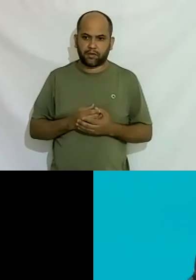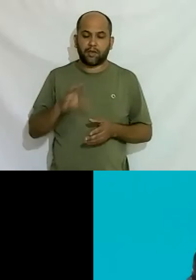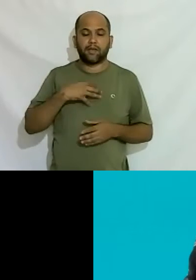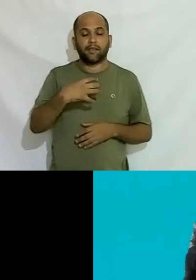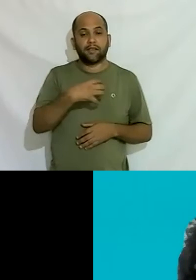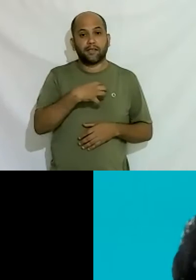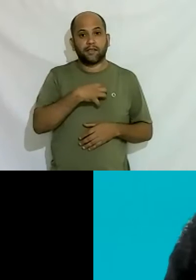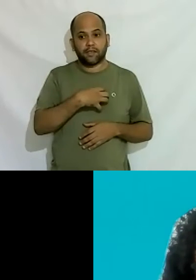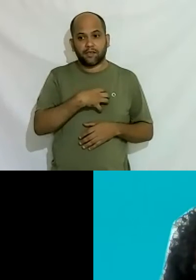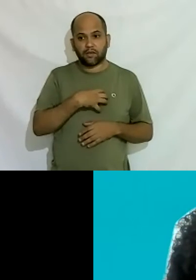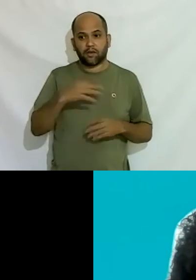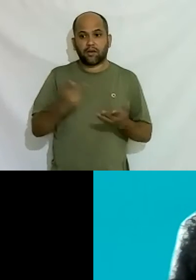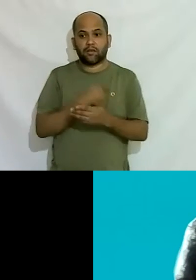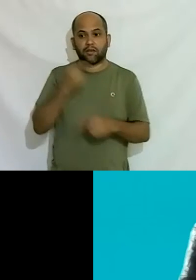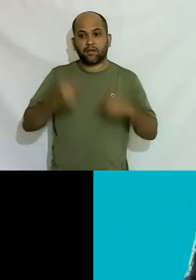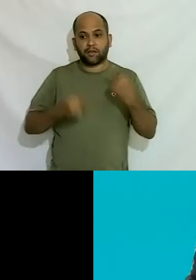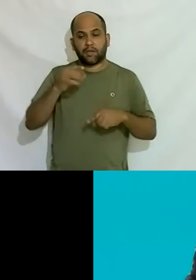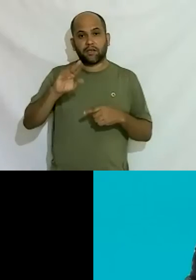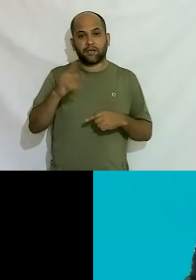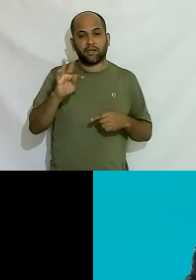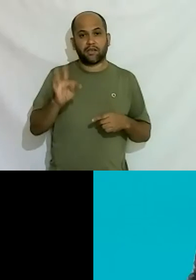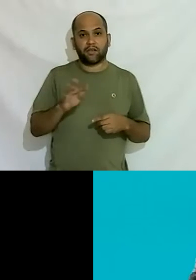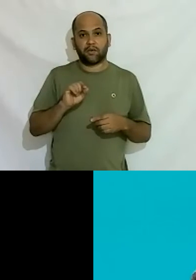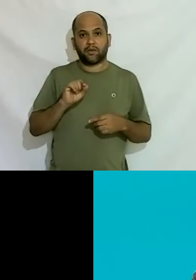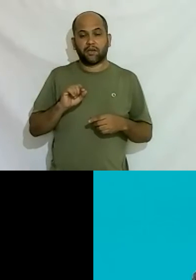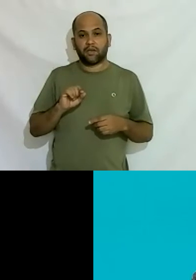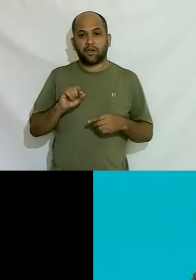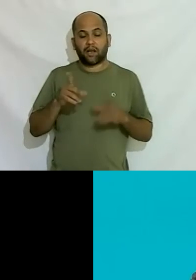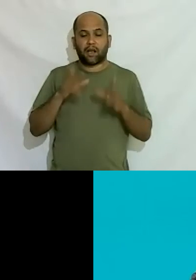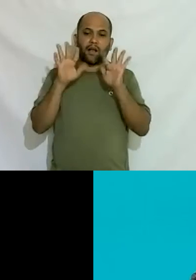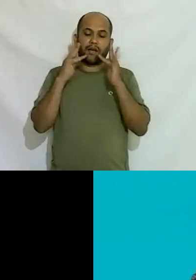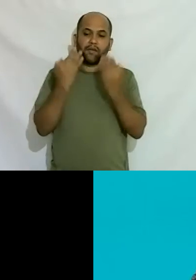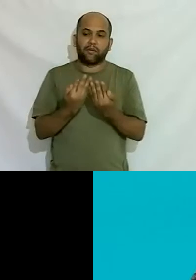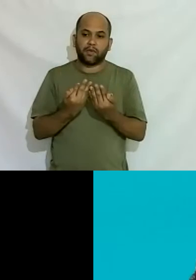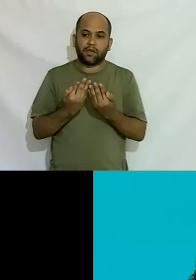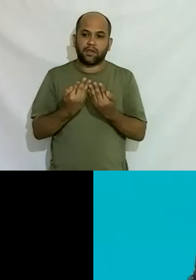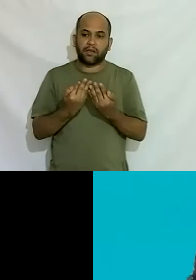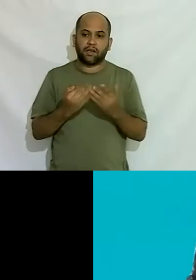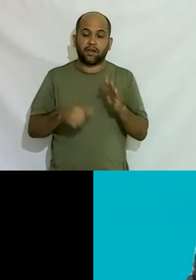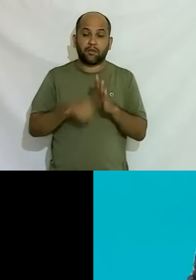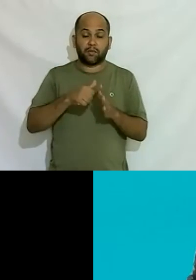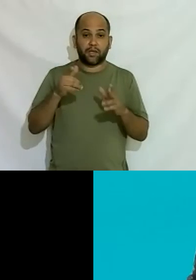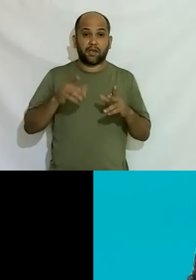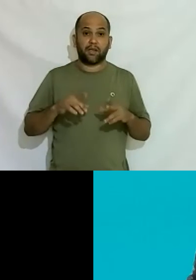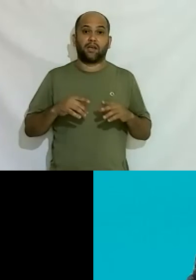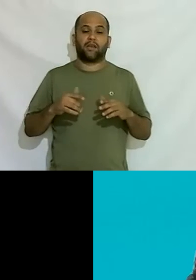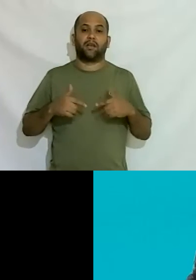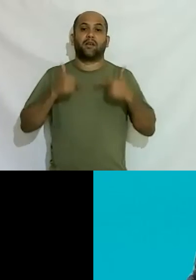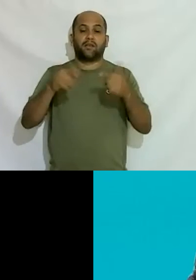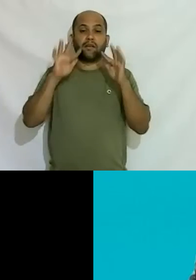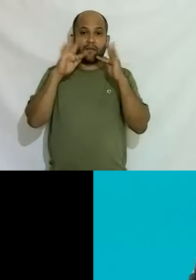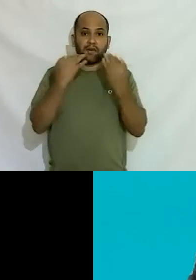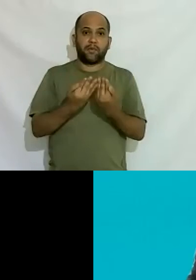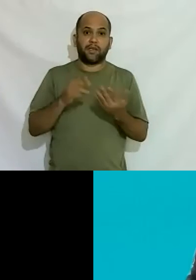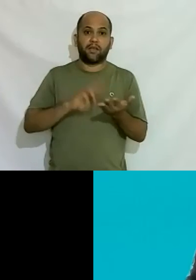aí rolou um debate aqui no chat que foi assim a família a primeira reação da família é interpretada